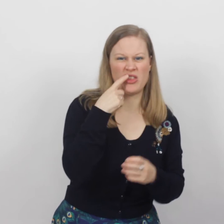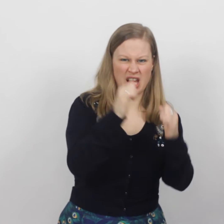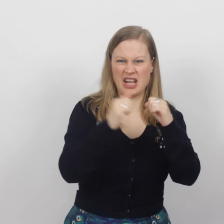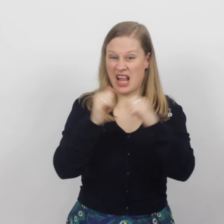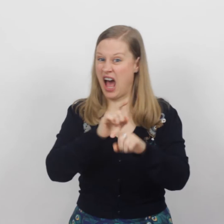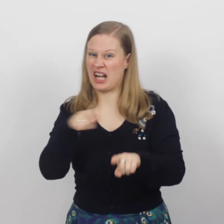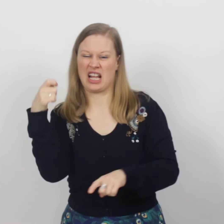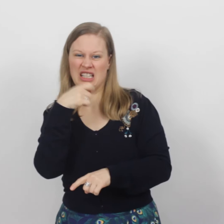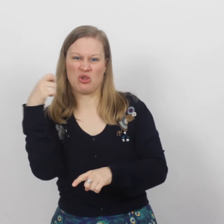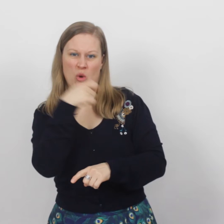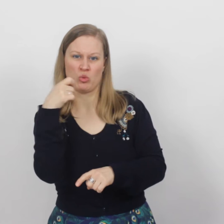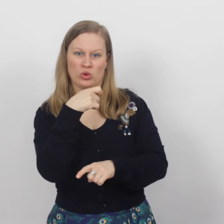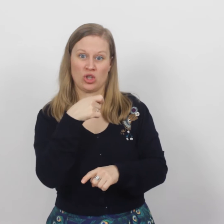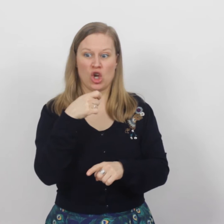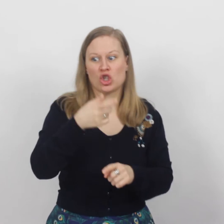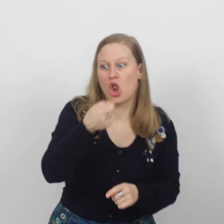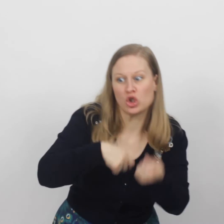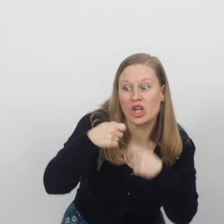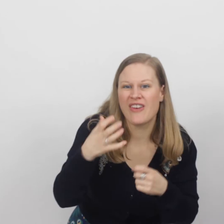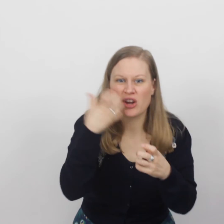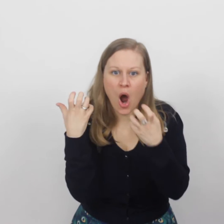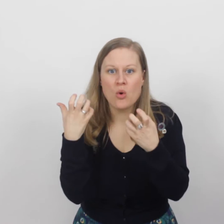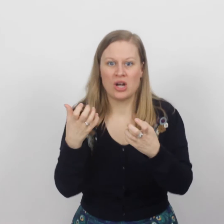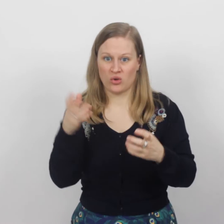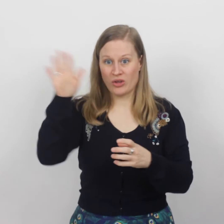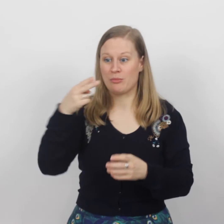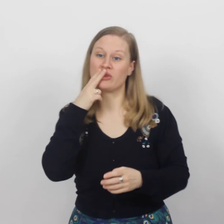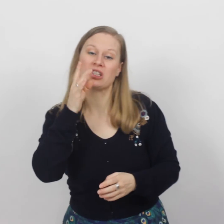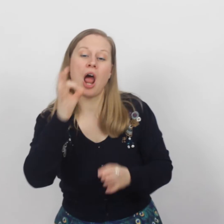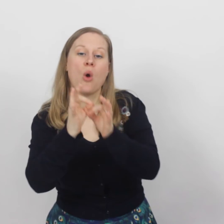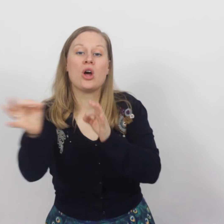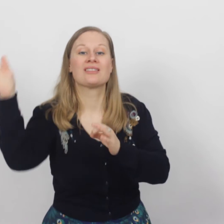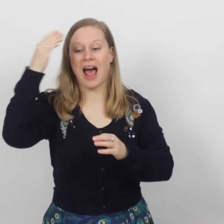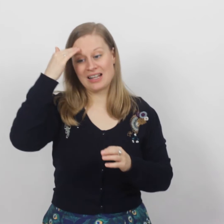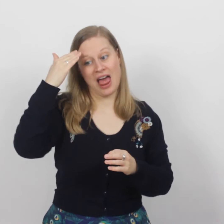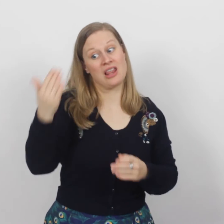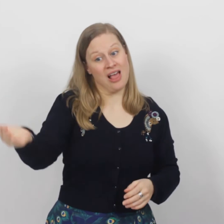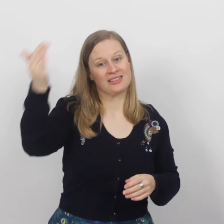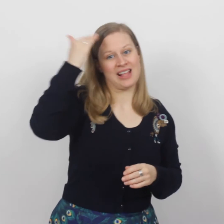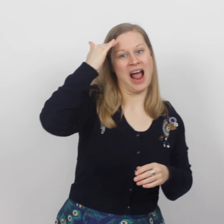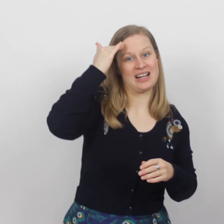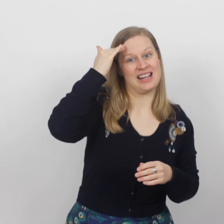tanden zijn al jaren niet gepoetst Ze misten je wel rouw, maar God beloont je trouw Daniel, Daniel,